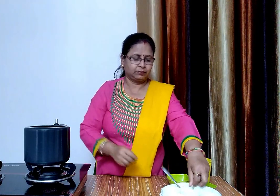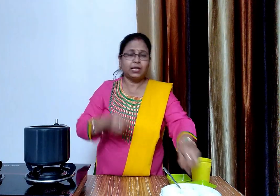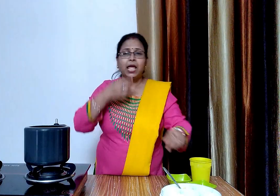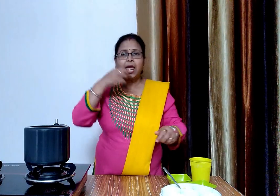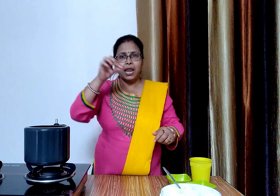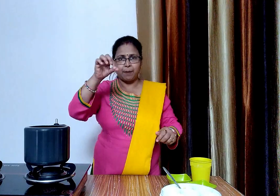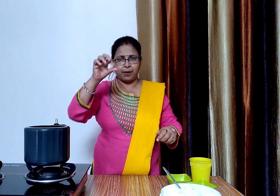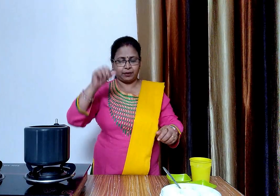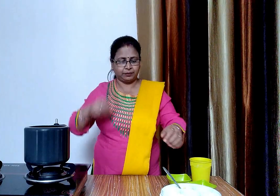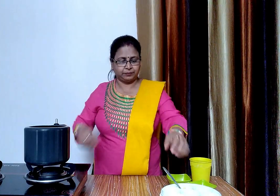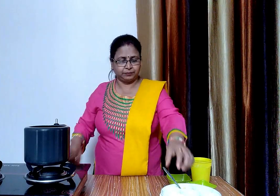च्वादनोसा नामक